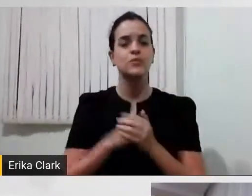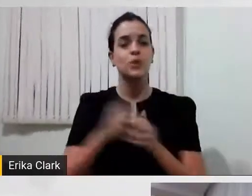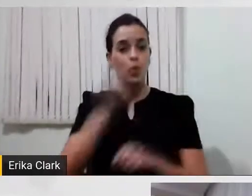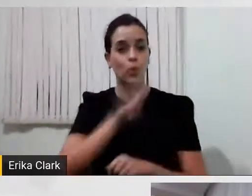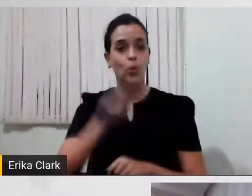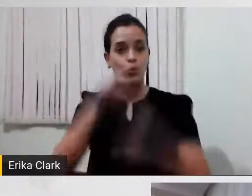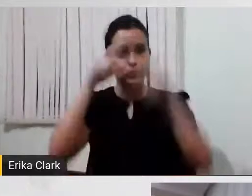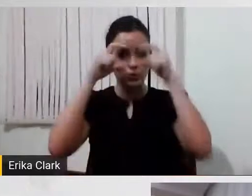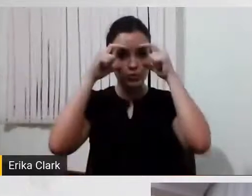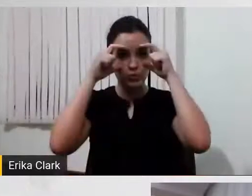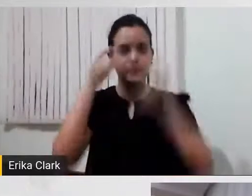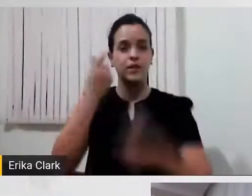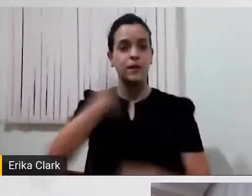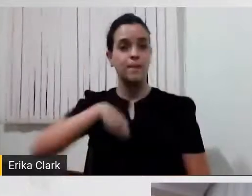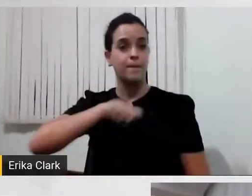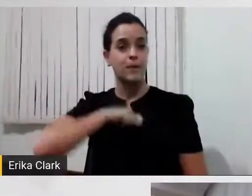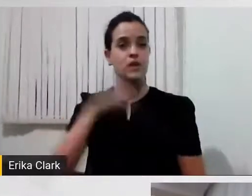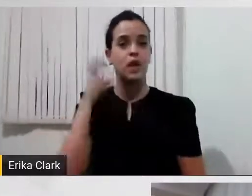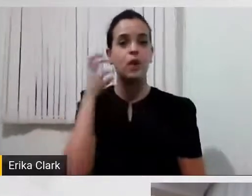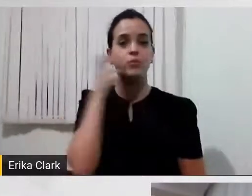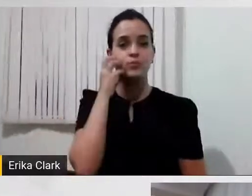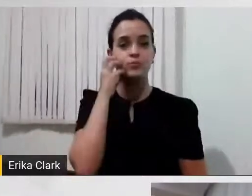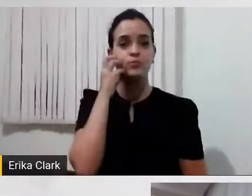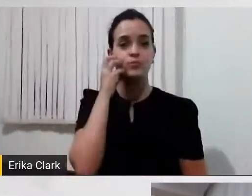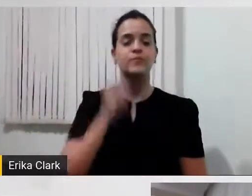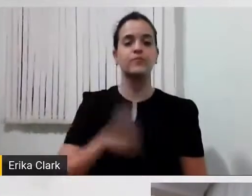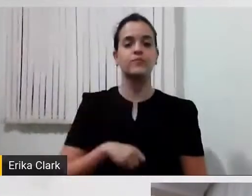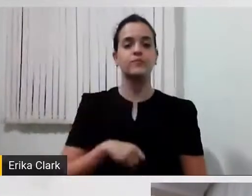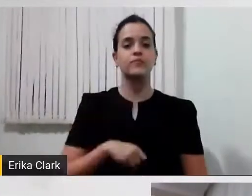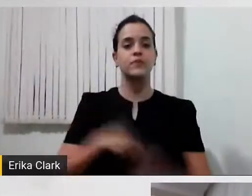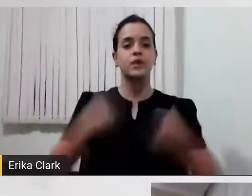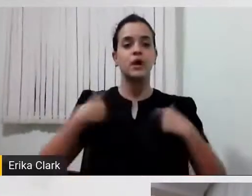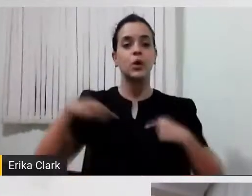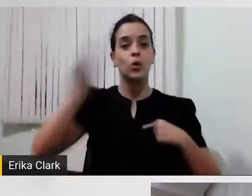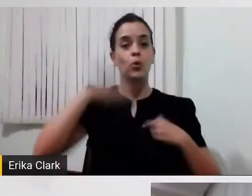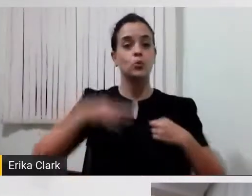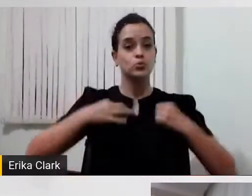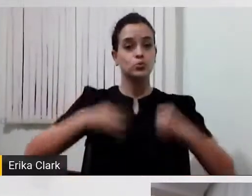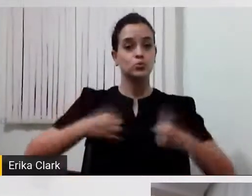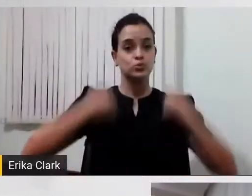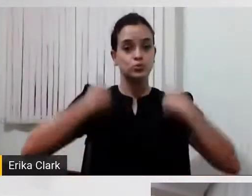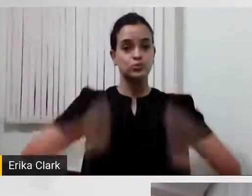e também estou com uma camisa, os mesmos dizeres da Sônia,